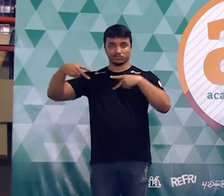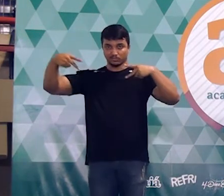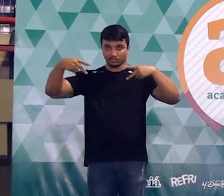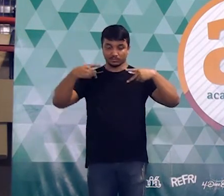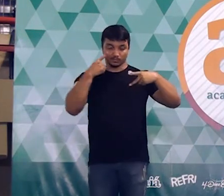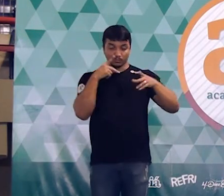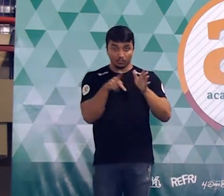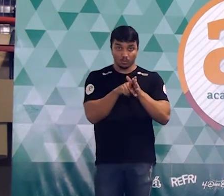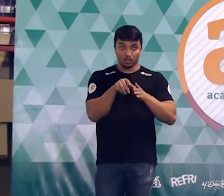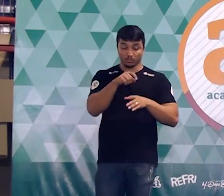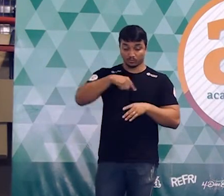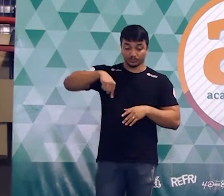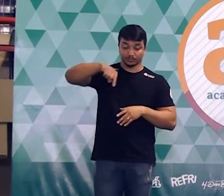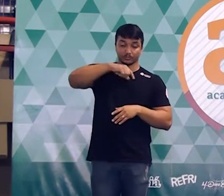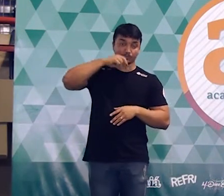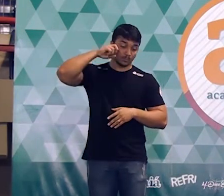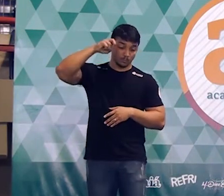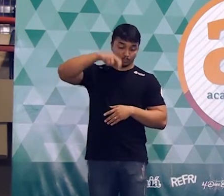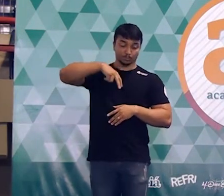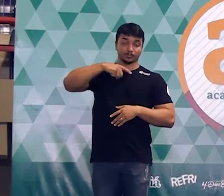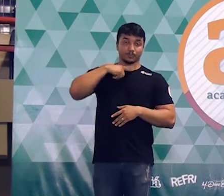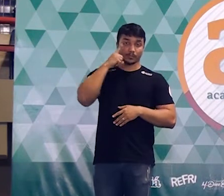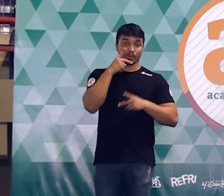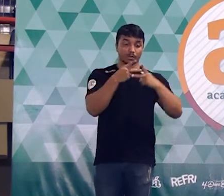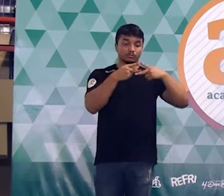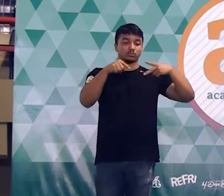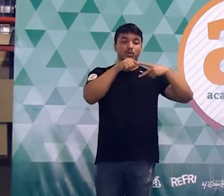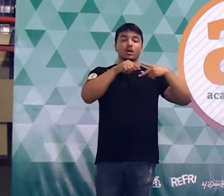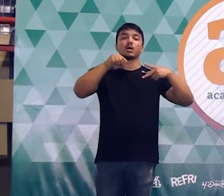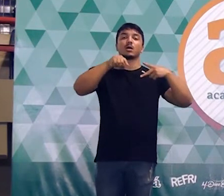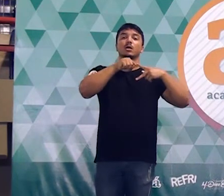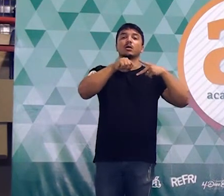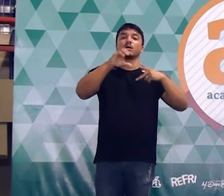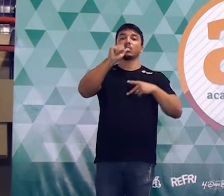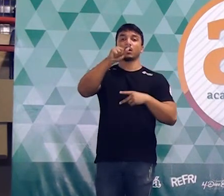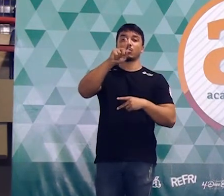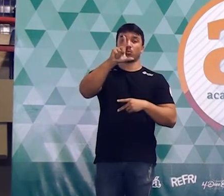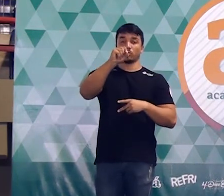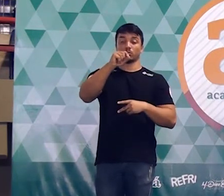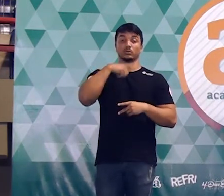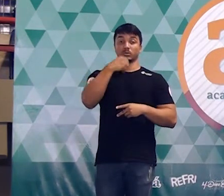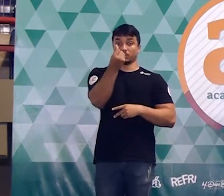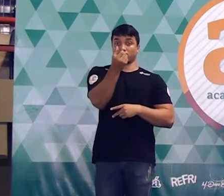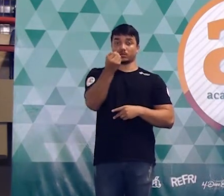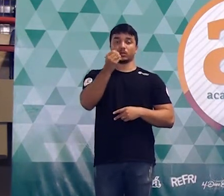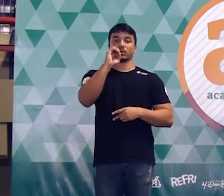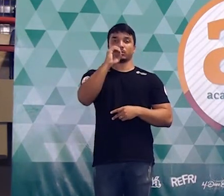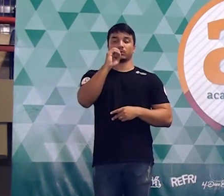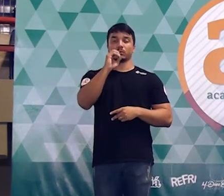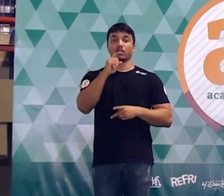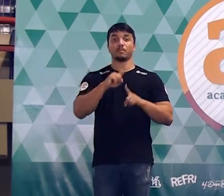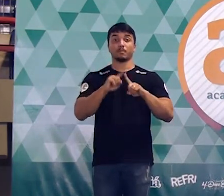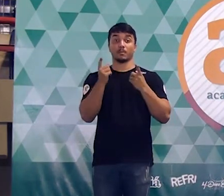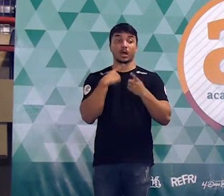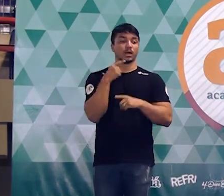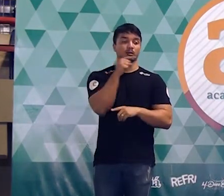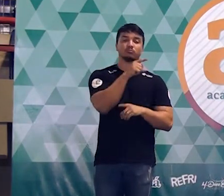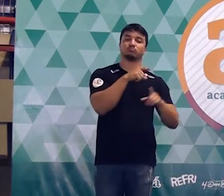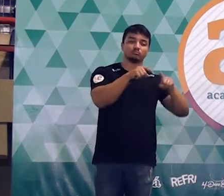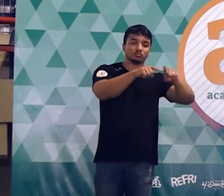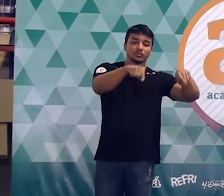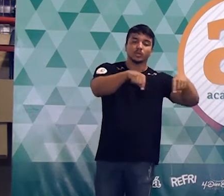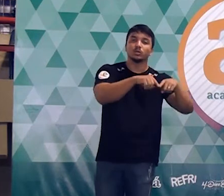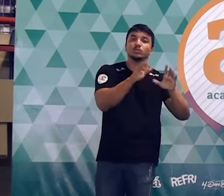setores circulares, cada setor desse com ângulo de 60 graus. E o enunciado diz que já existia anteriormente